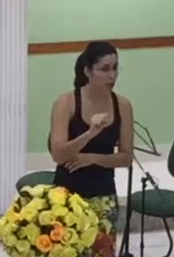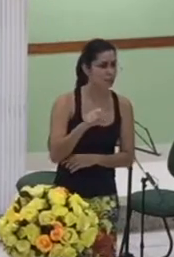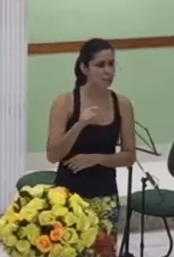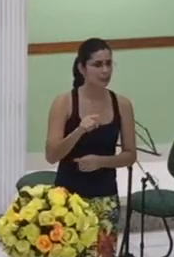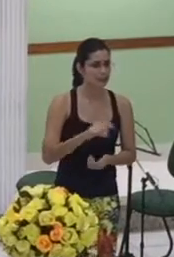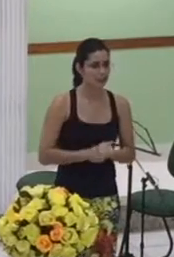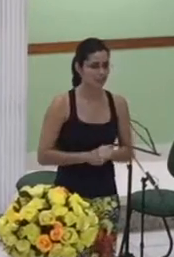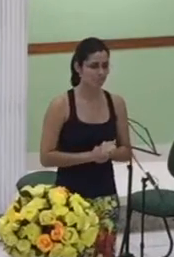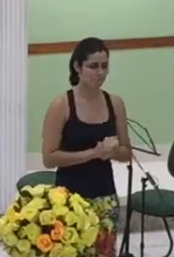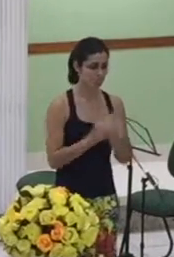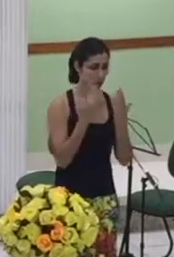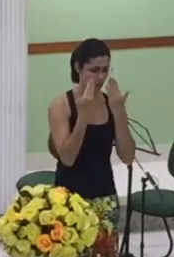e o Rias nota